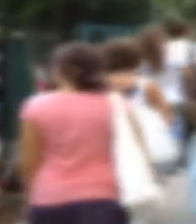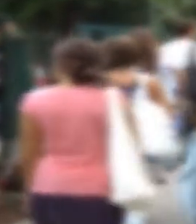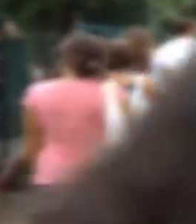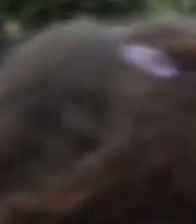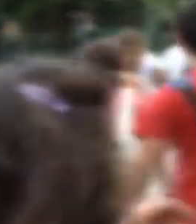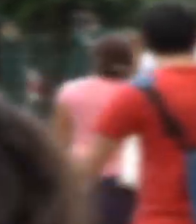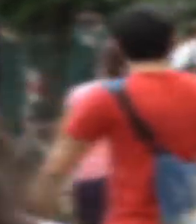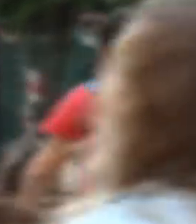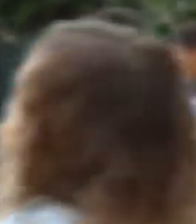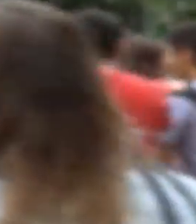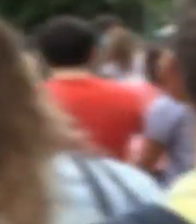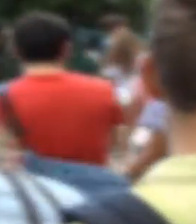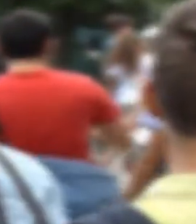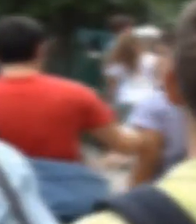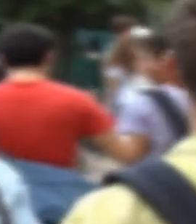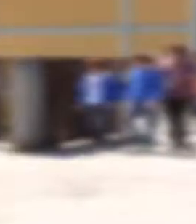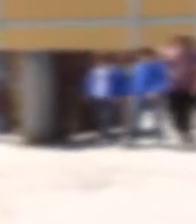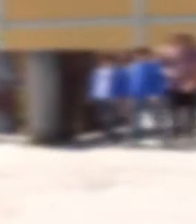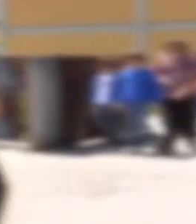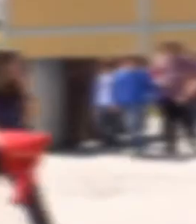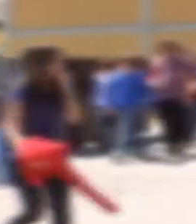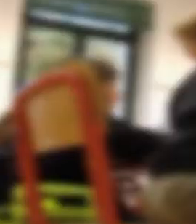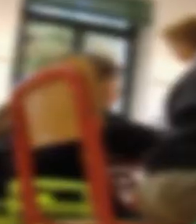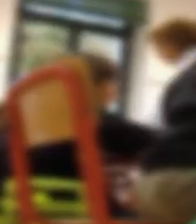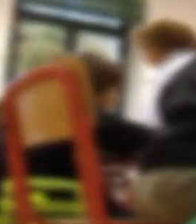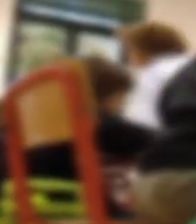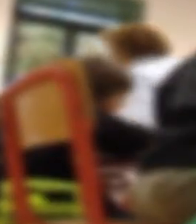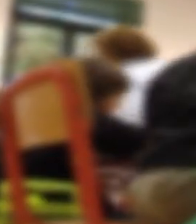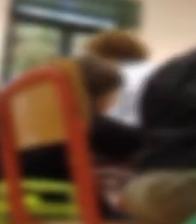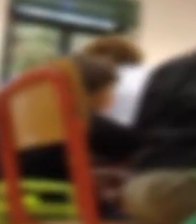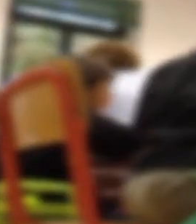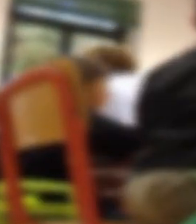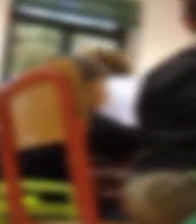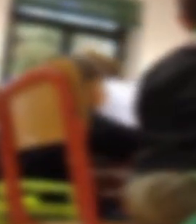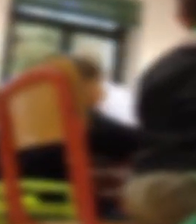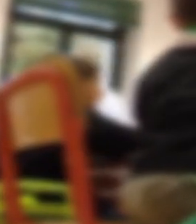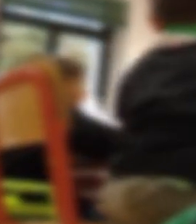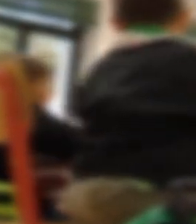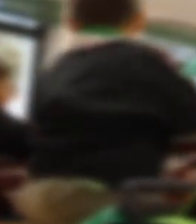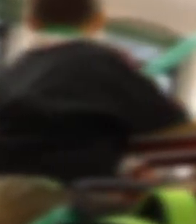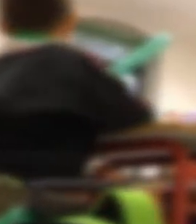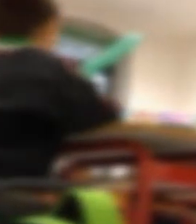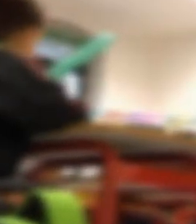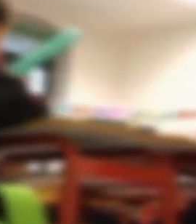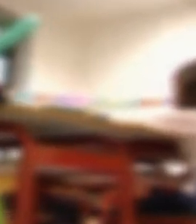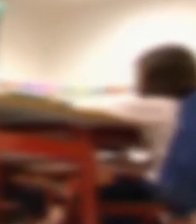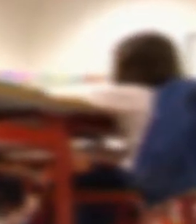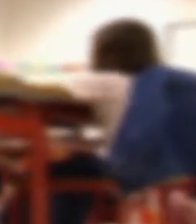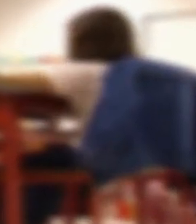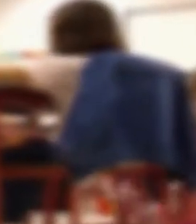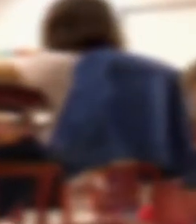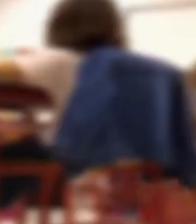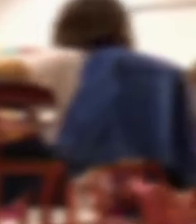genitori, la comparsa di sintomi riconducibili al covid. Una volta preso in carico il bambino, che dovesse poi risultare positivo,